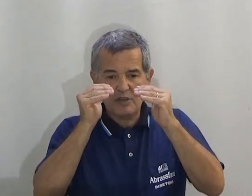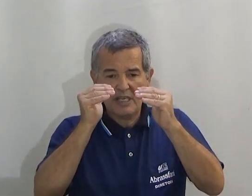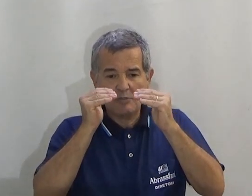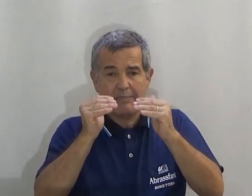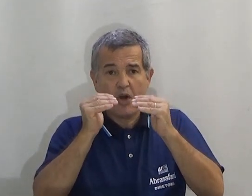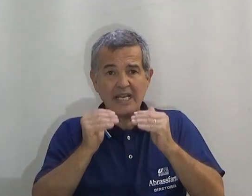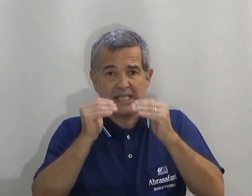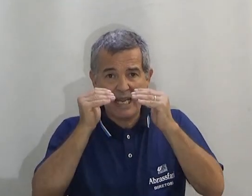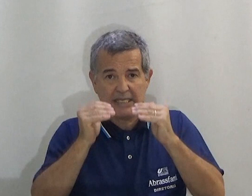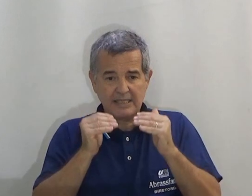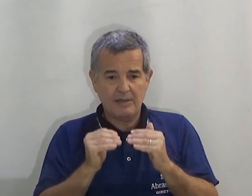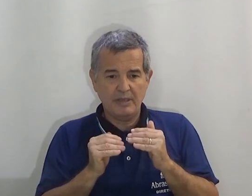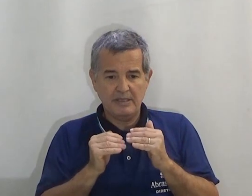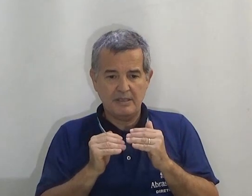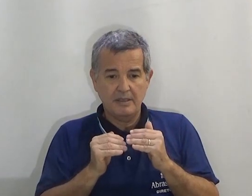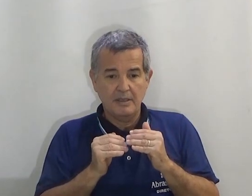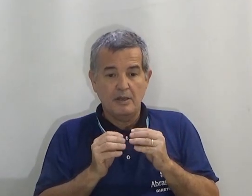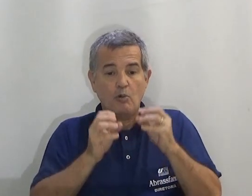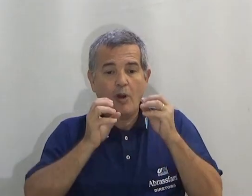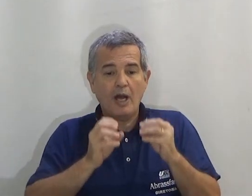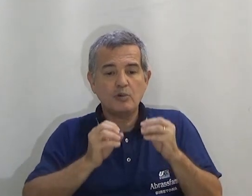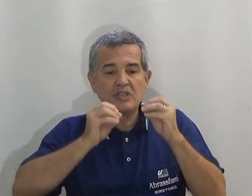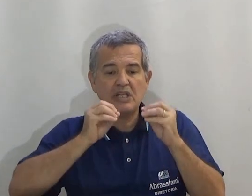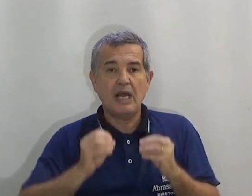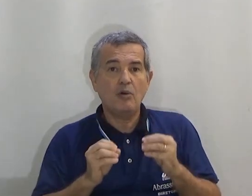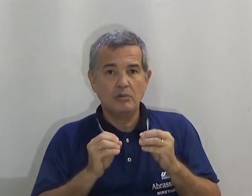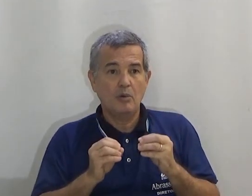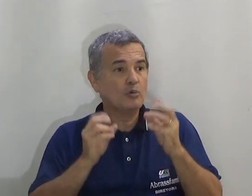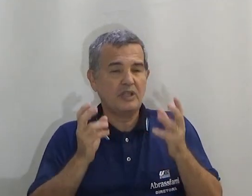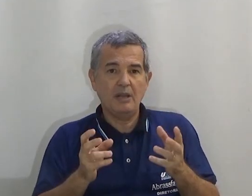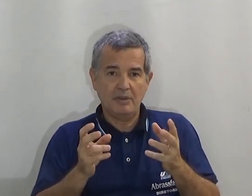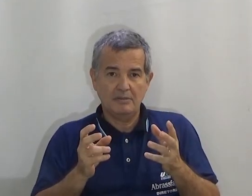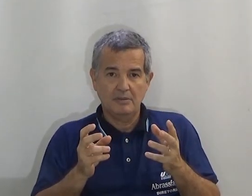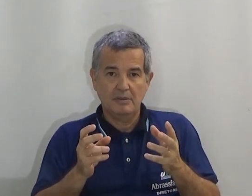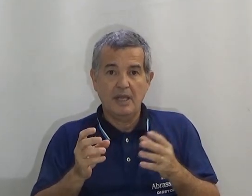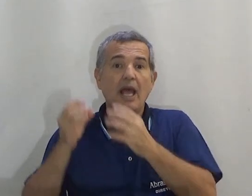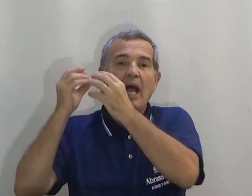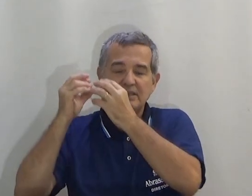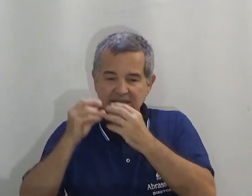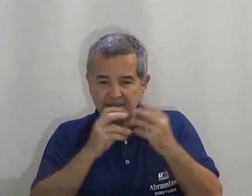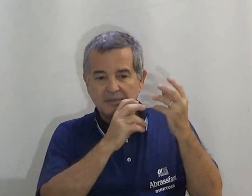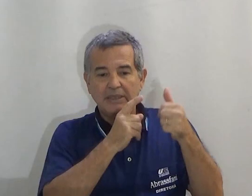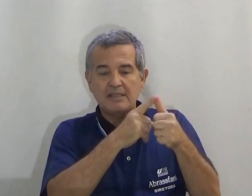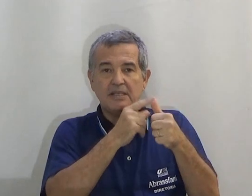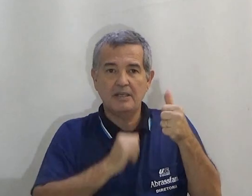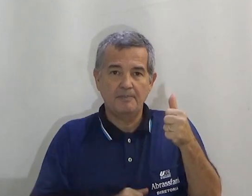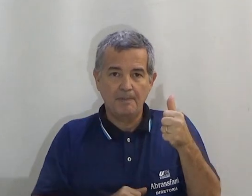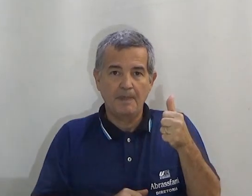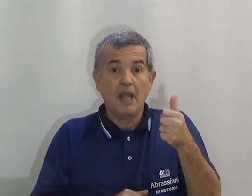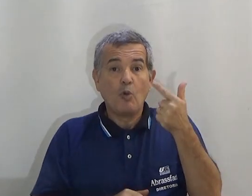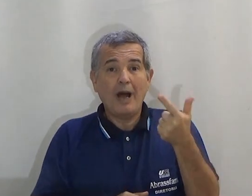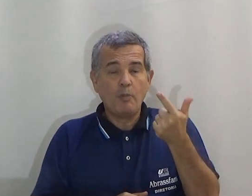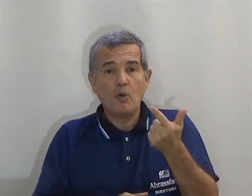preciso que vocês memorizem essa sequência. Qual sinal ou tema é a melancia.